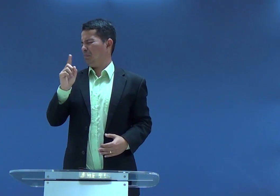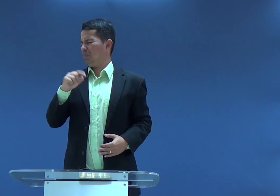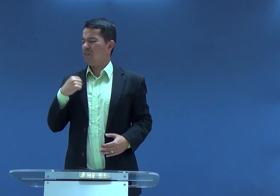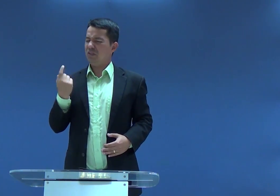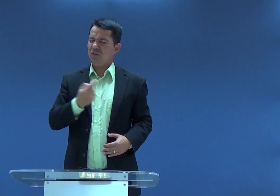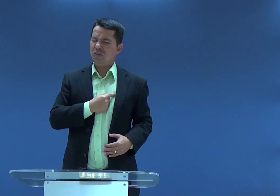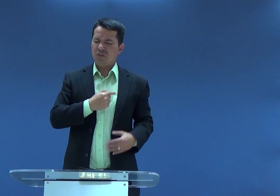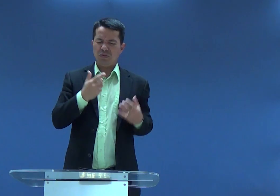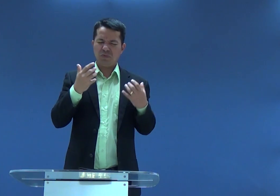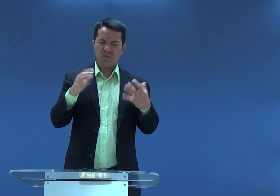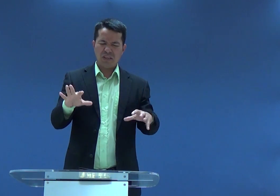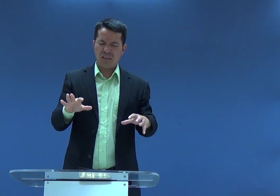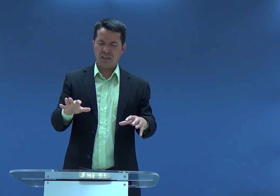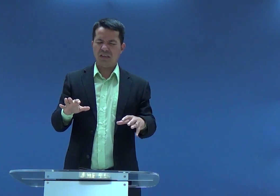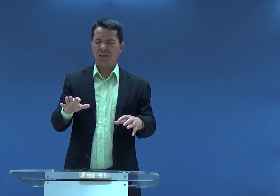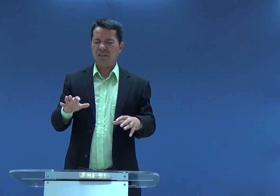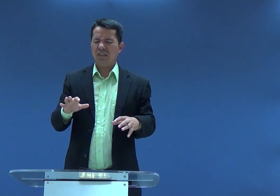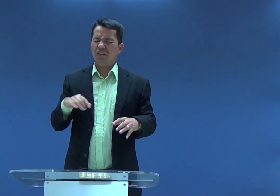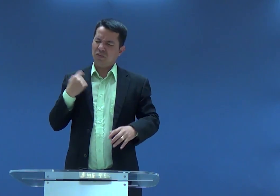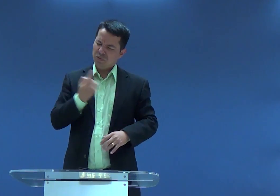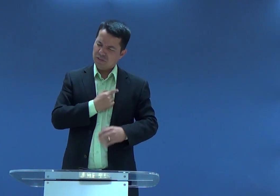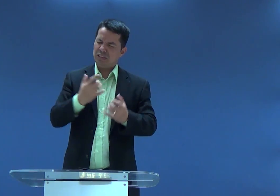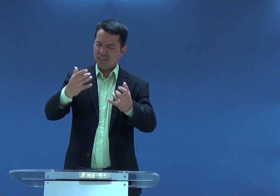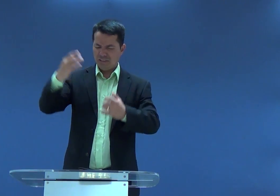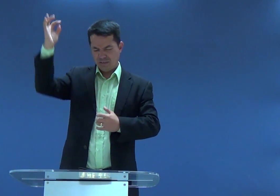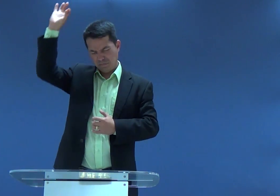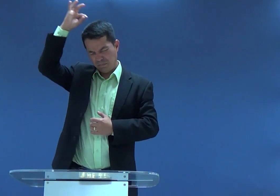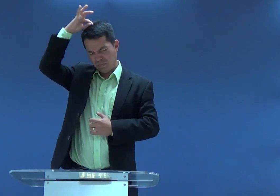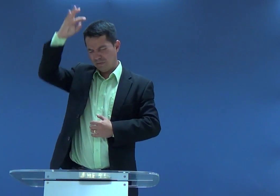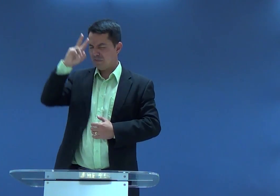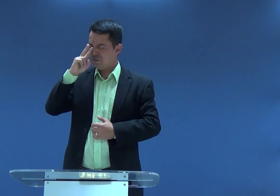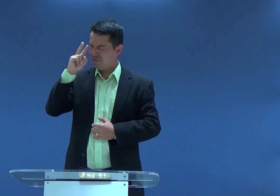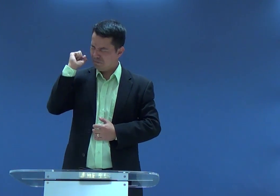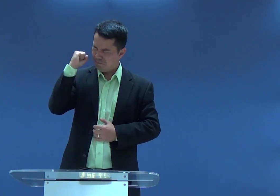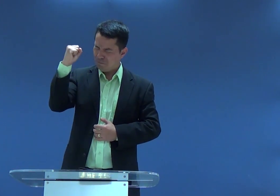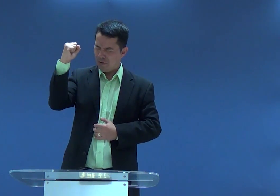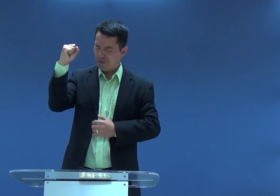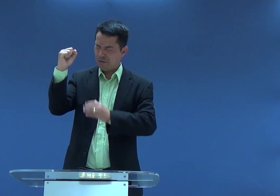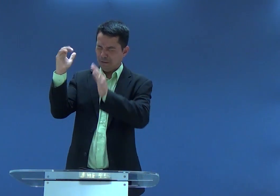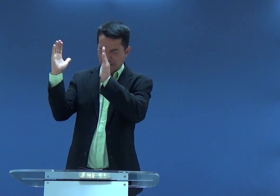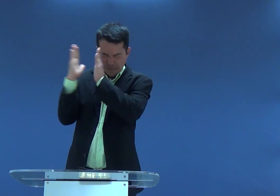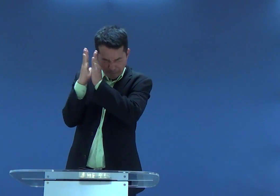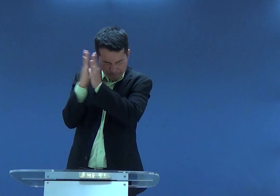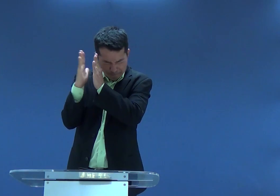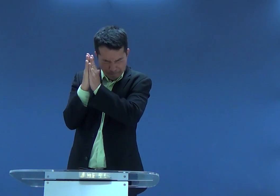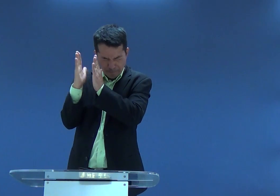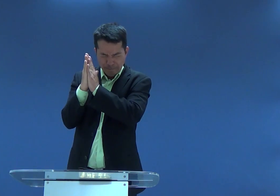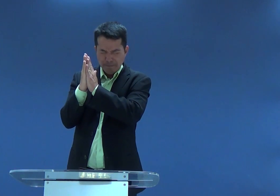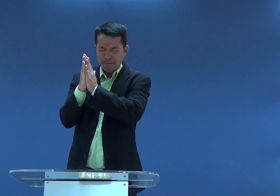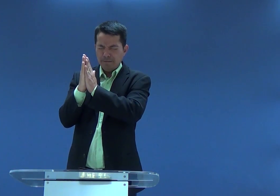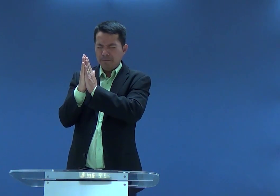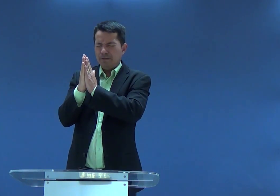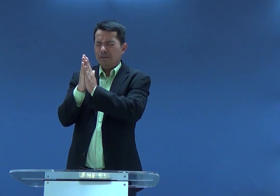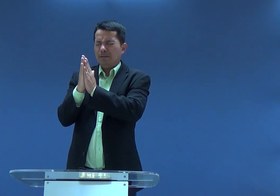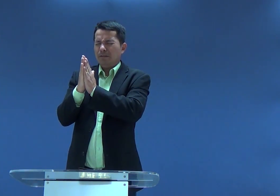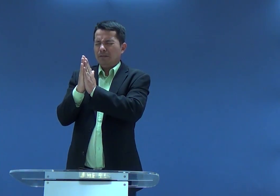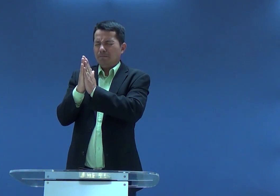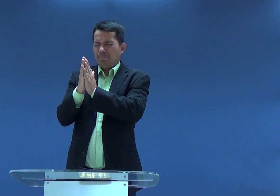no físico, mas no Espírito, nós queremos um Espírito, um Espírito inabalável, um Espírito mais forte, que é de